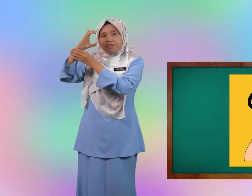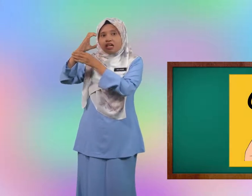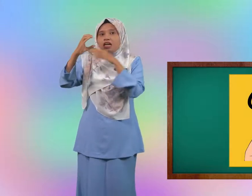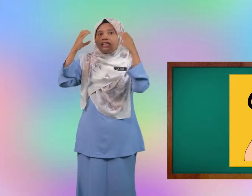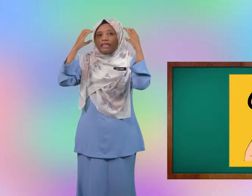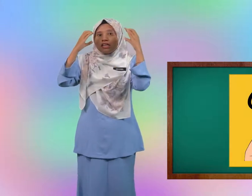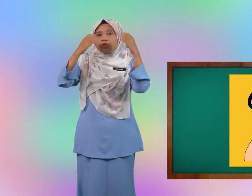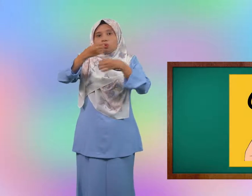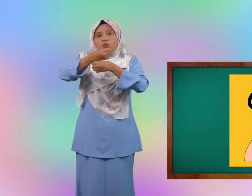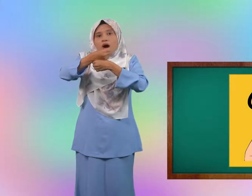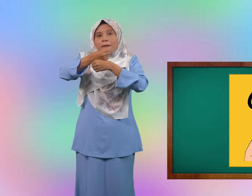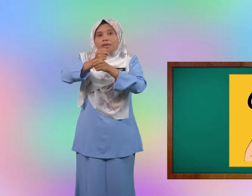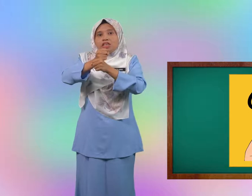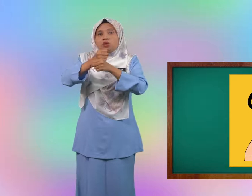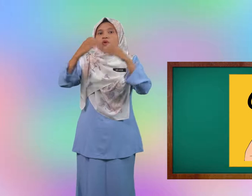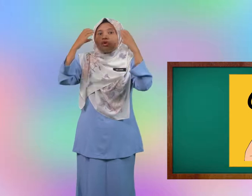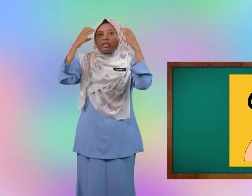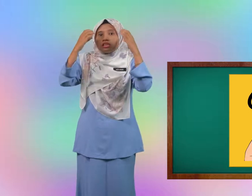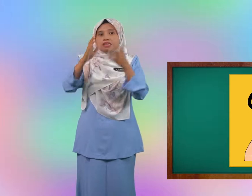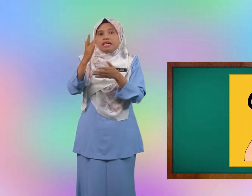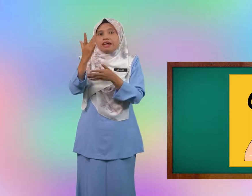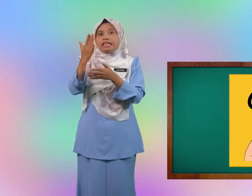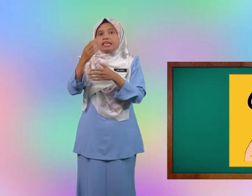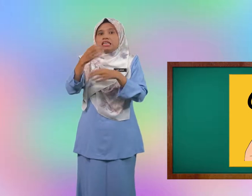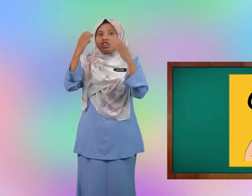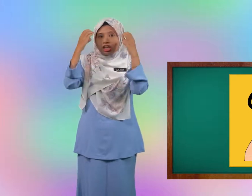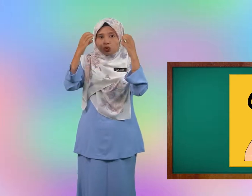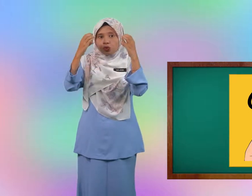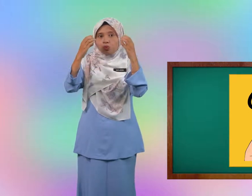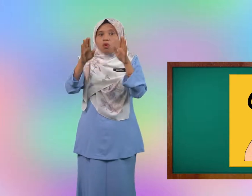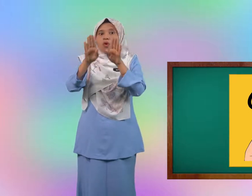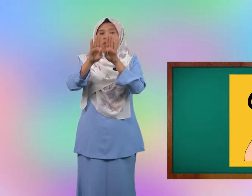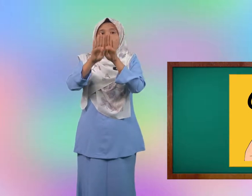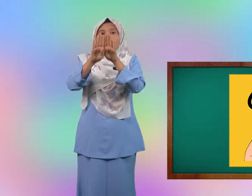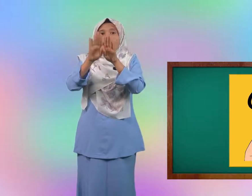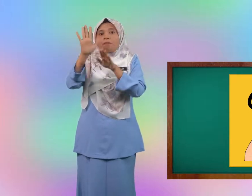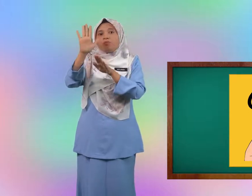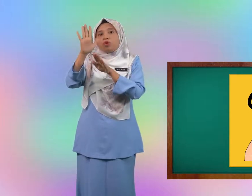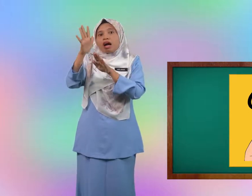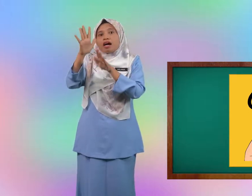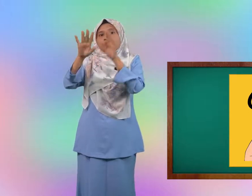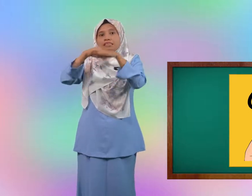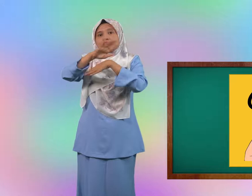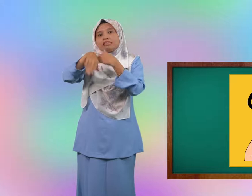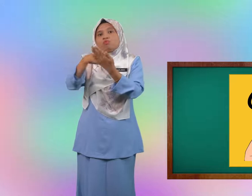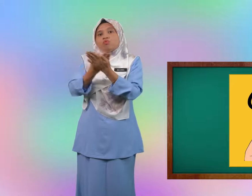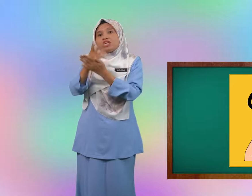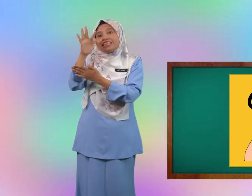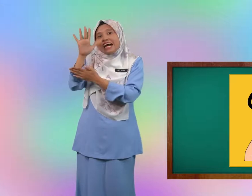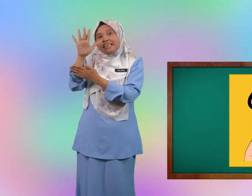Cikgu bentuk jari cikgu buka semua jari